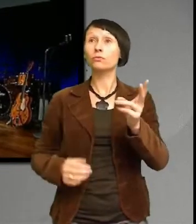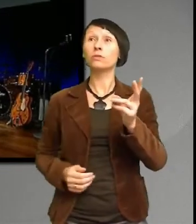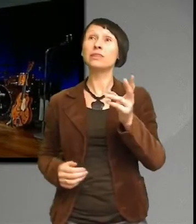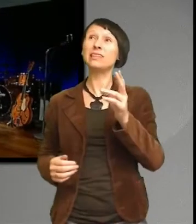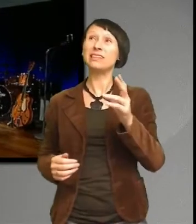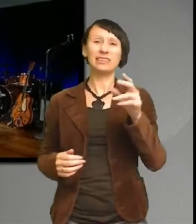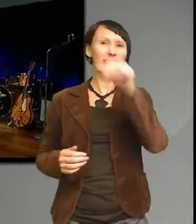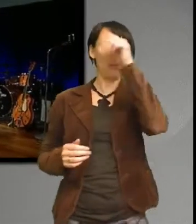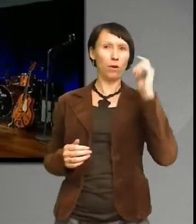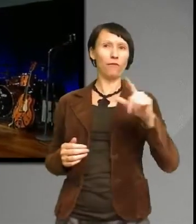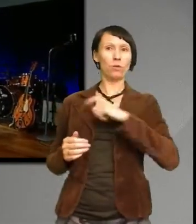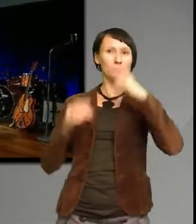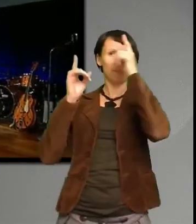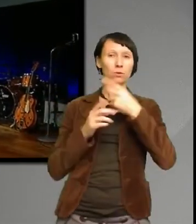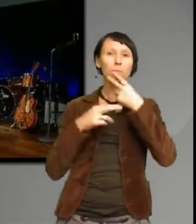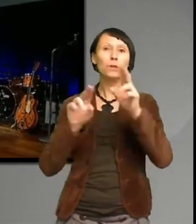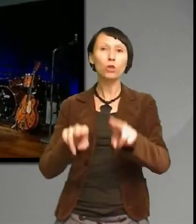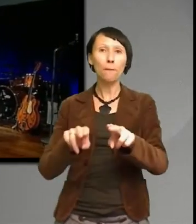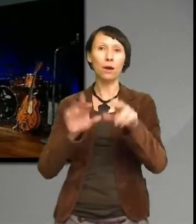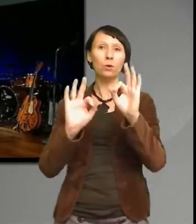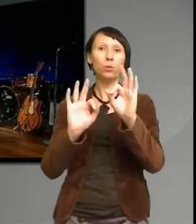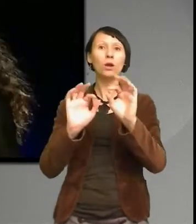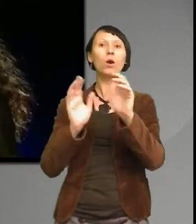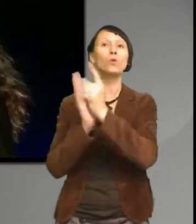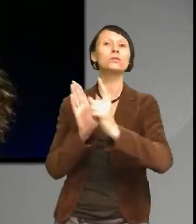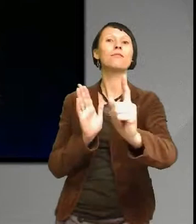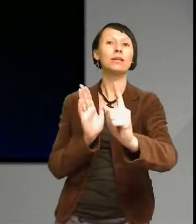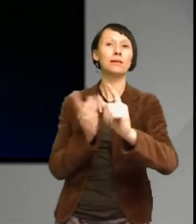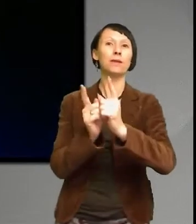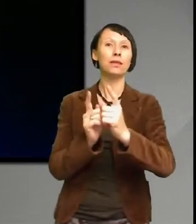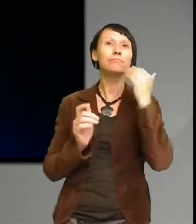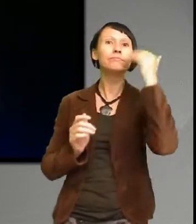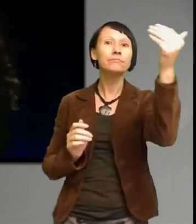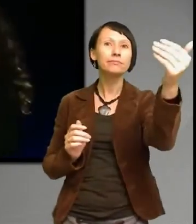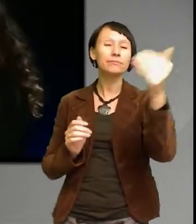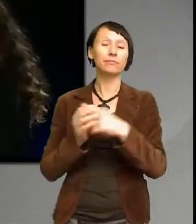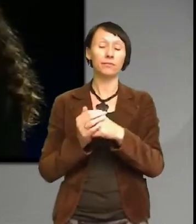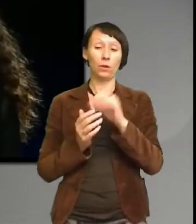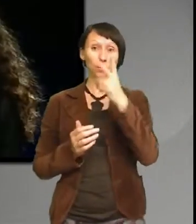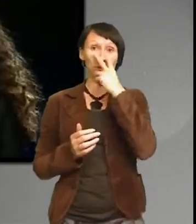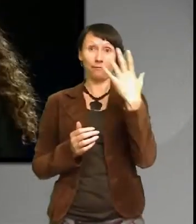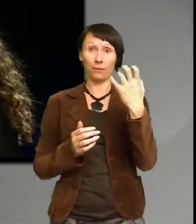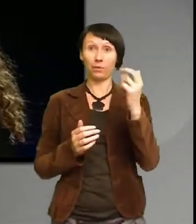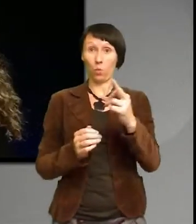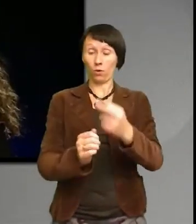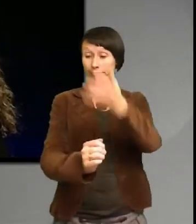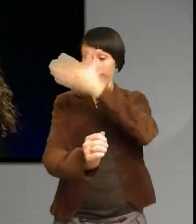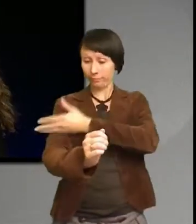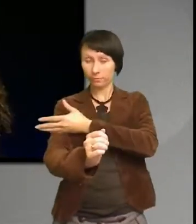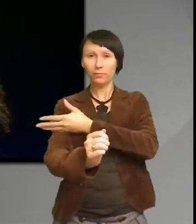långsiktiga konsekvenserna för under de senaste 50 åren då har vår användning av kemikalier den har